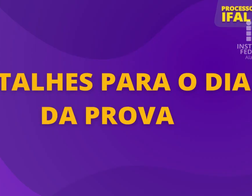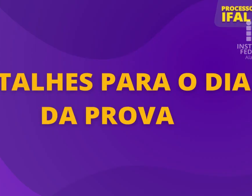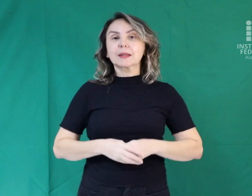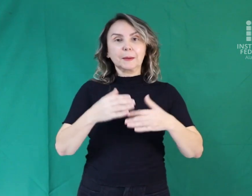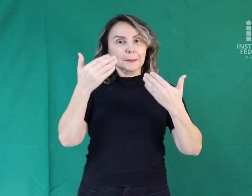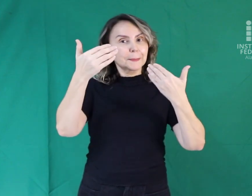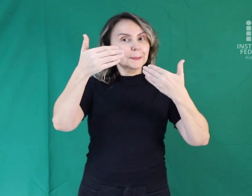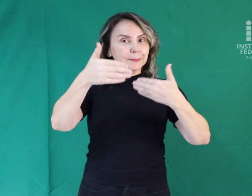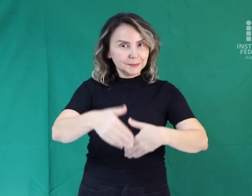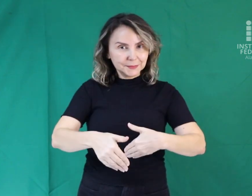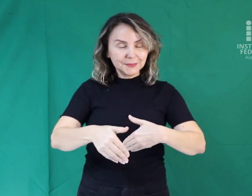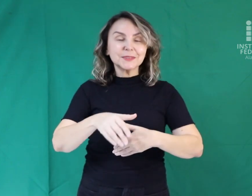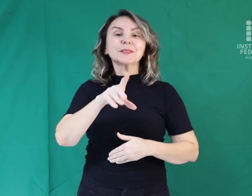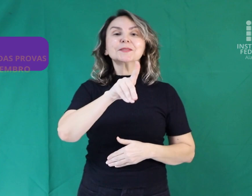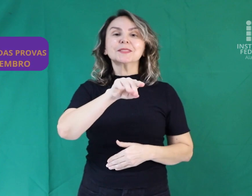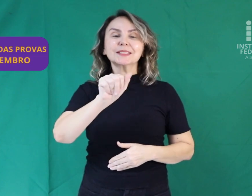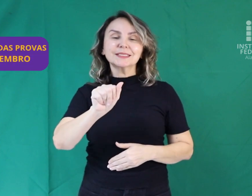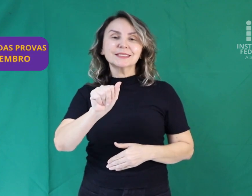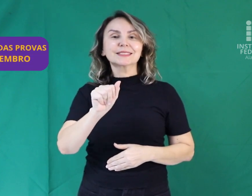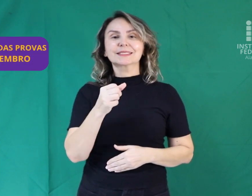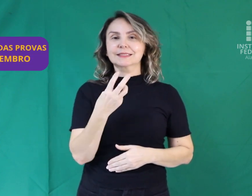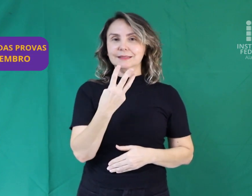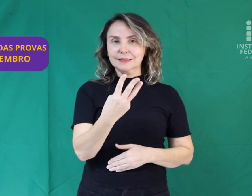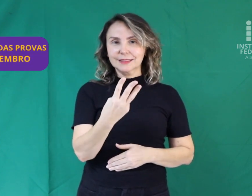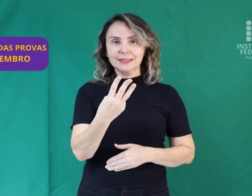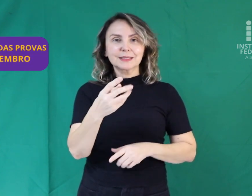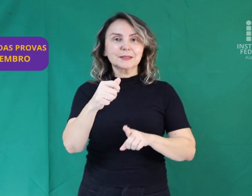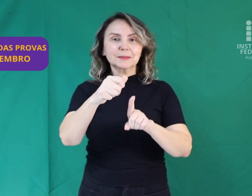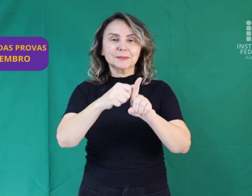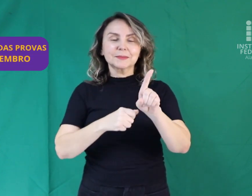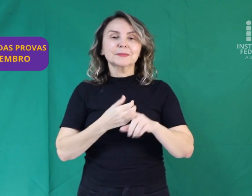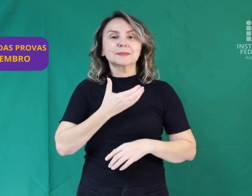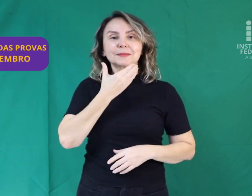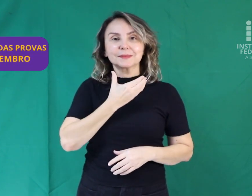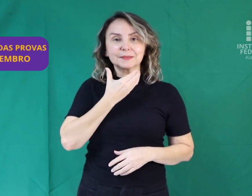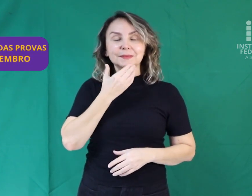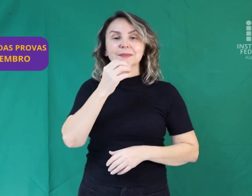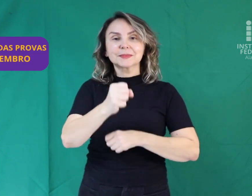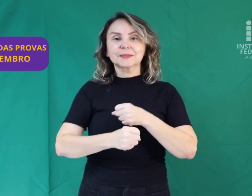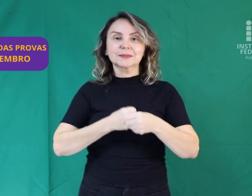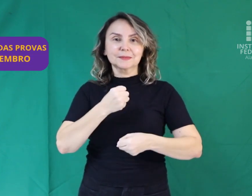A prova será realizada no dia 3 de dezembro de 2023,